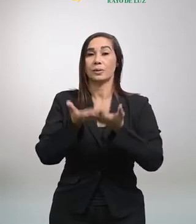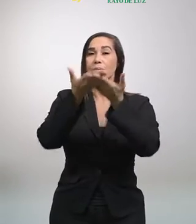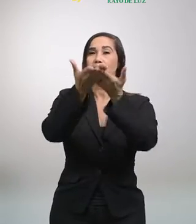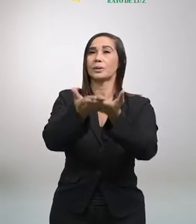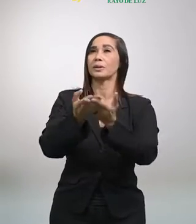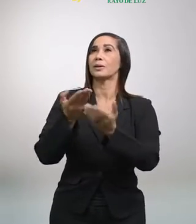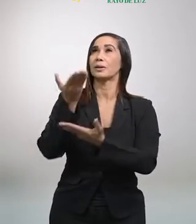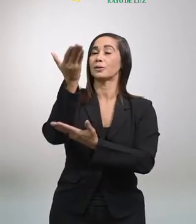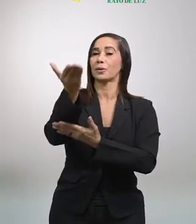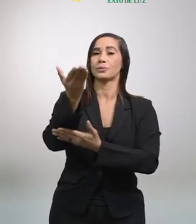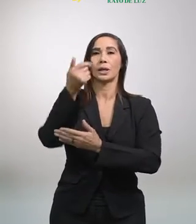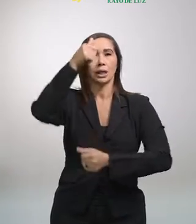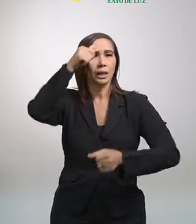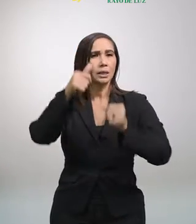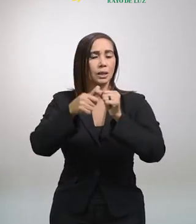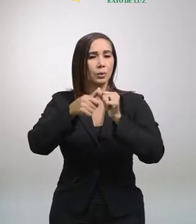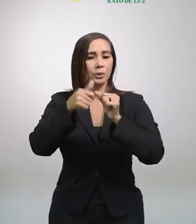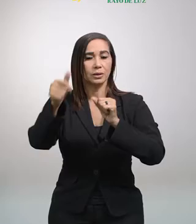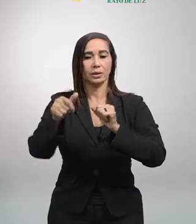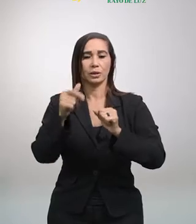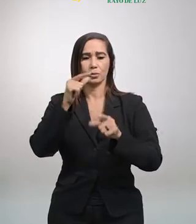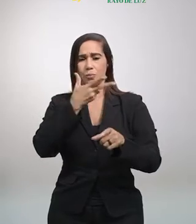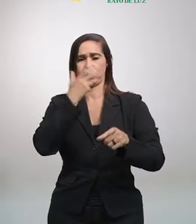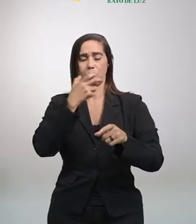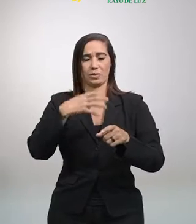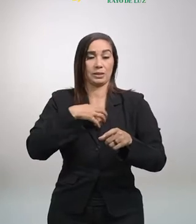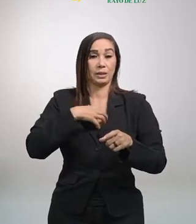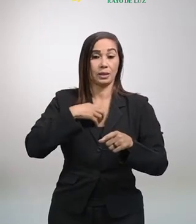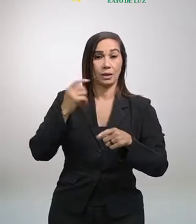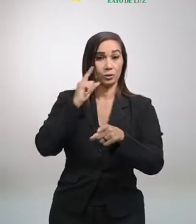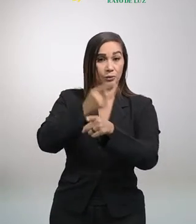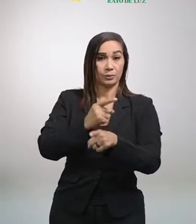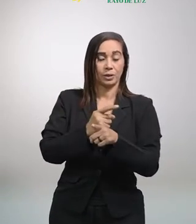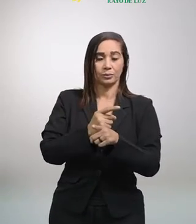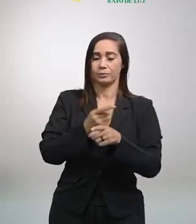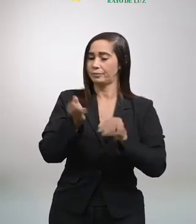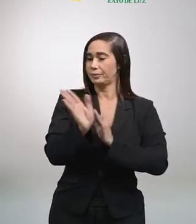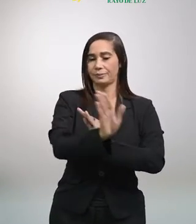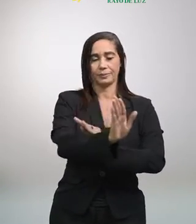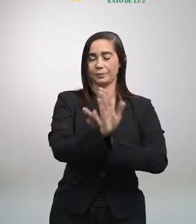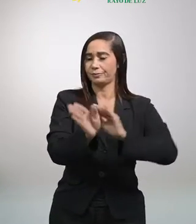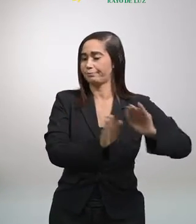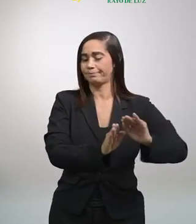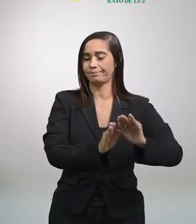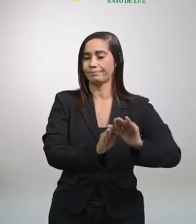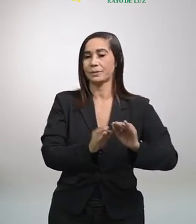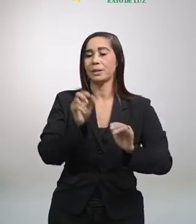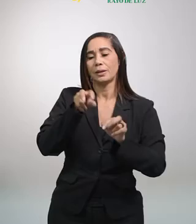ofrenda sobre el altar, te acuerdas allí mismo de que tu hermano tiene quejas contra ti, deja allí tu ofrenda ante el